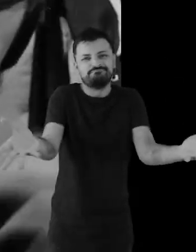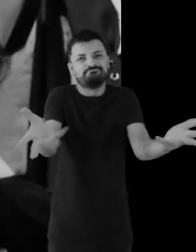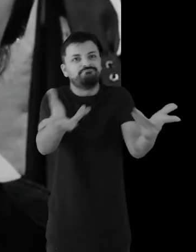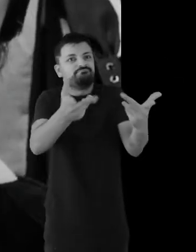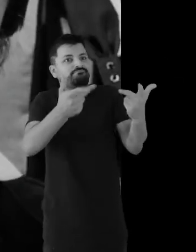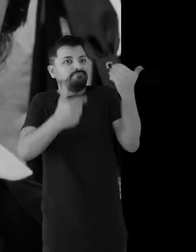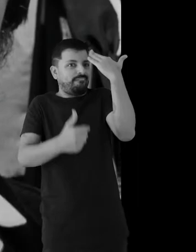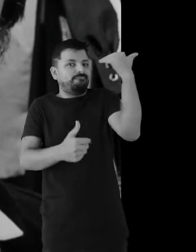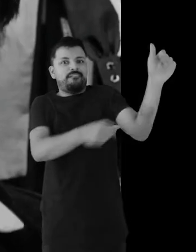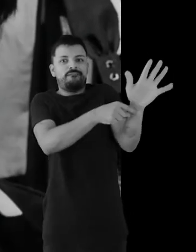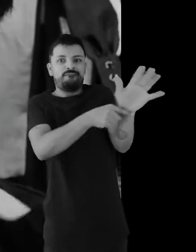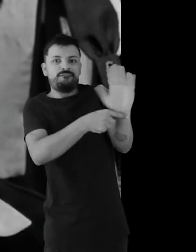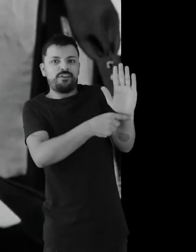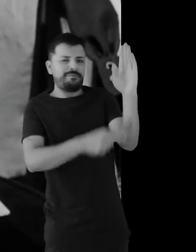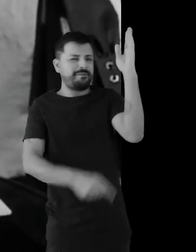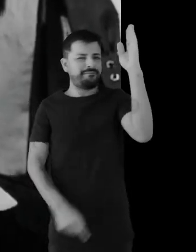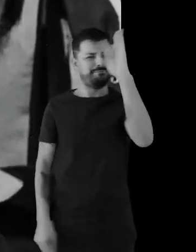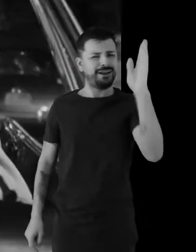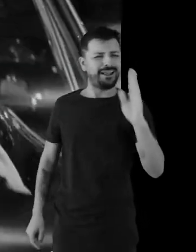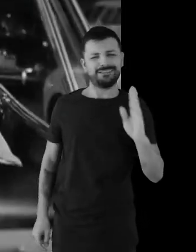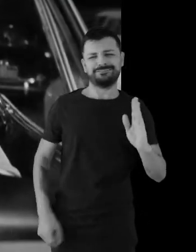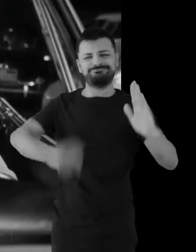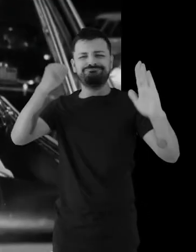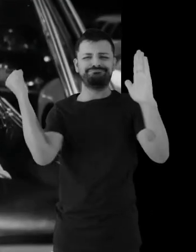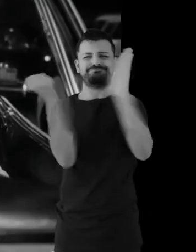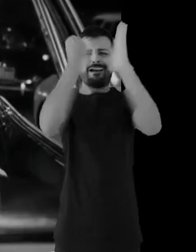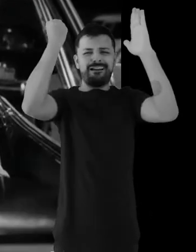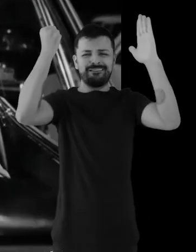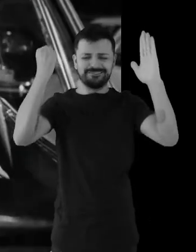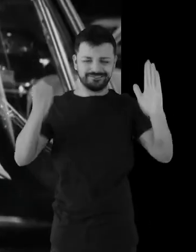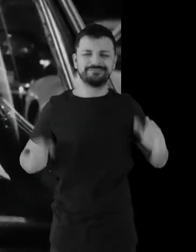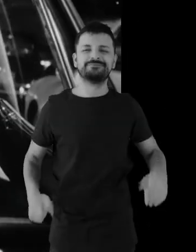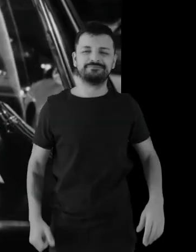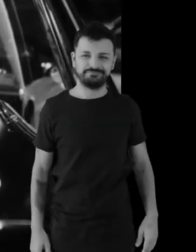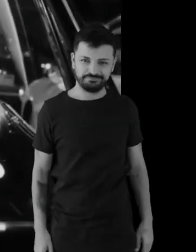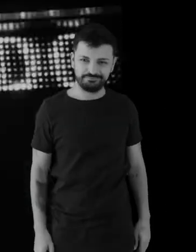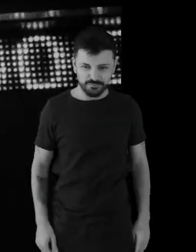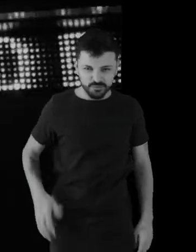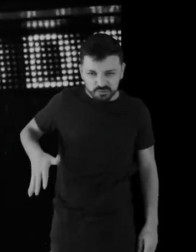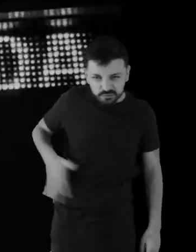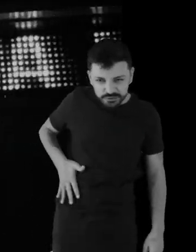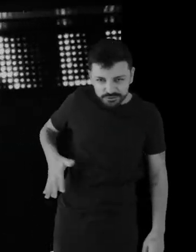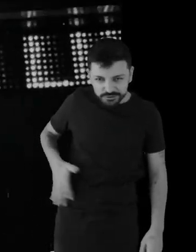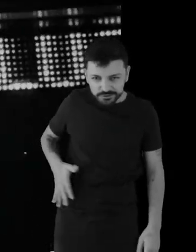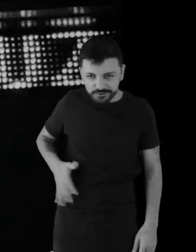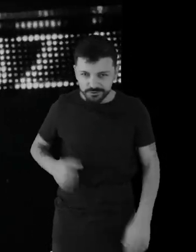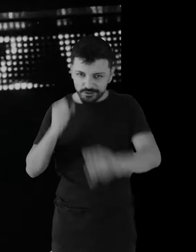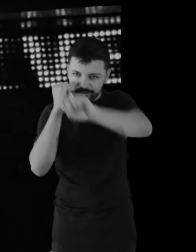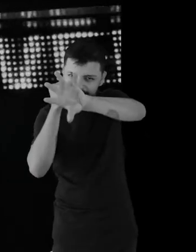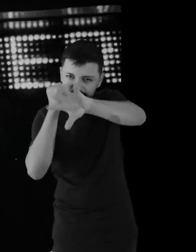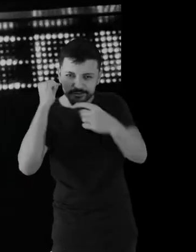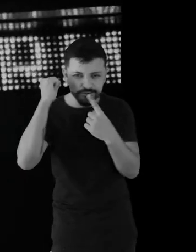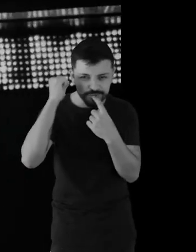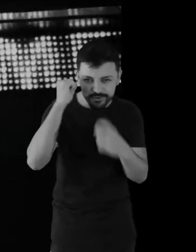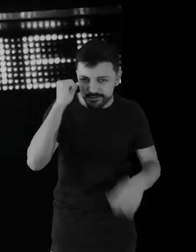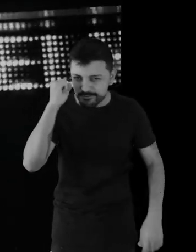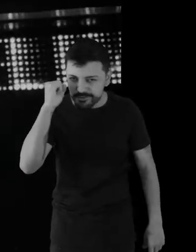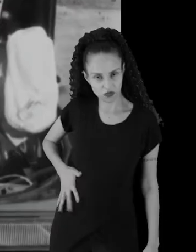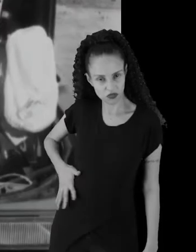dos maiores filmes brasileiros de todos os tempos. O Bandido da Luz Vermelha. O